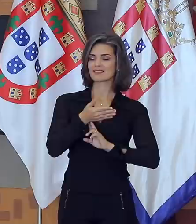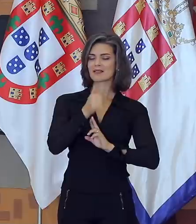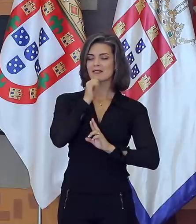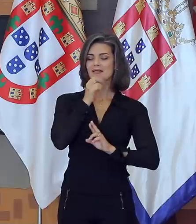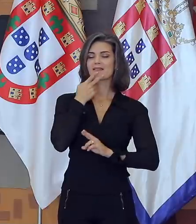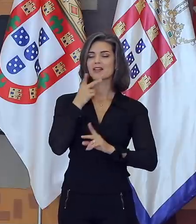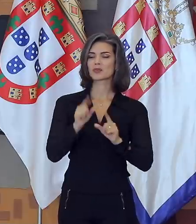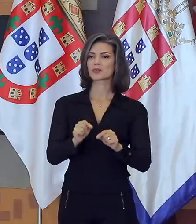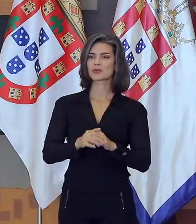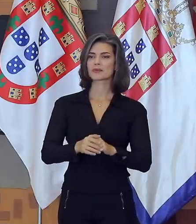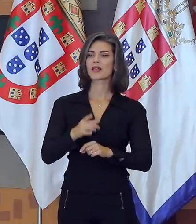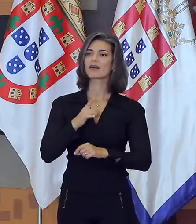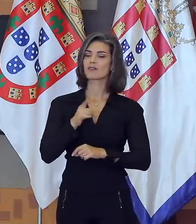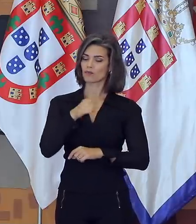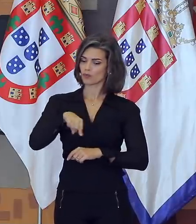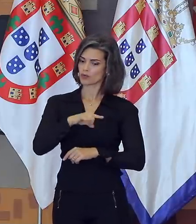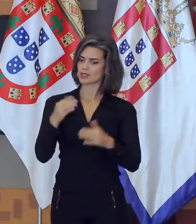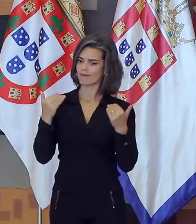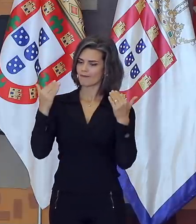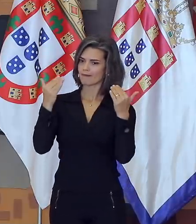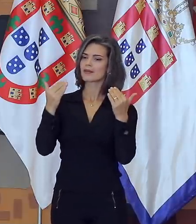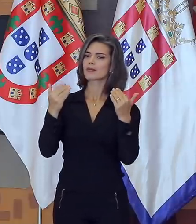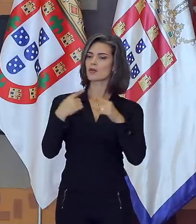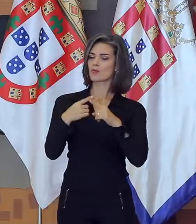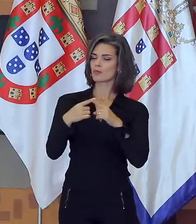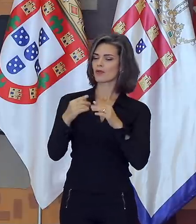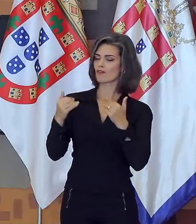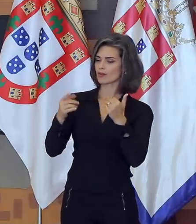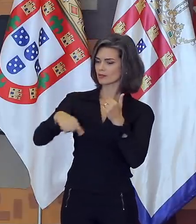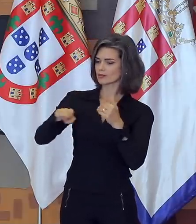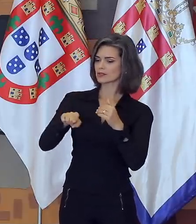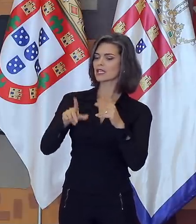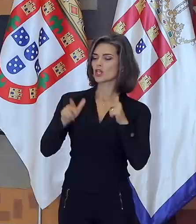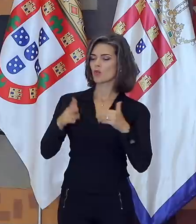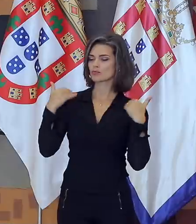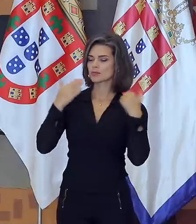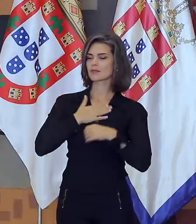olha, tenha um sucesso, porque o sucesso de vocês é o meu sucesso também.